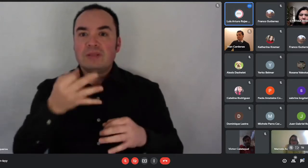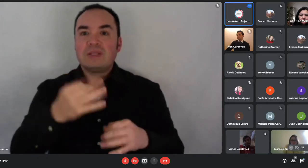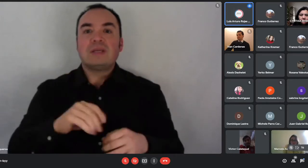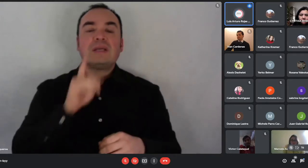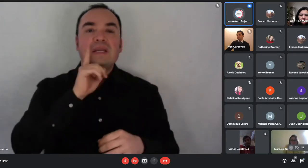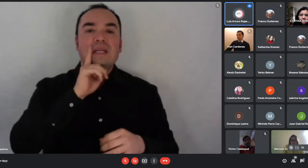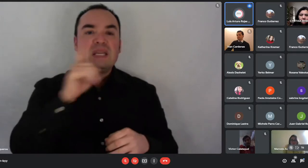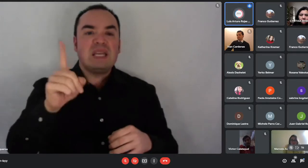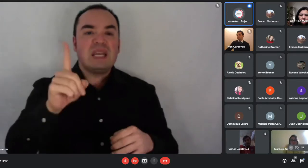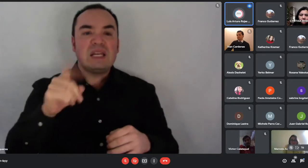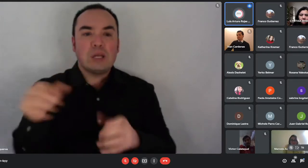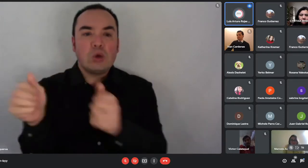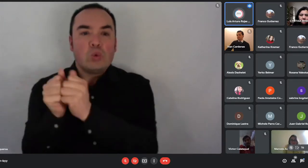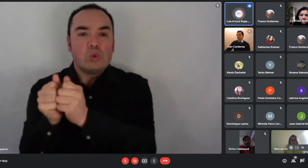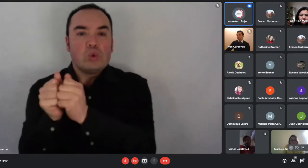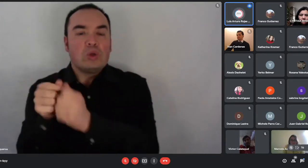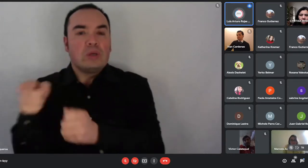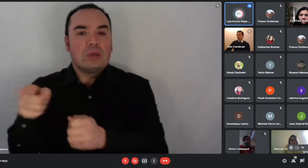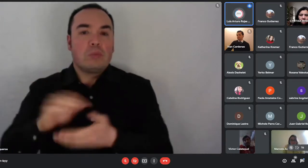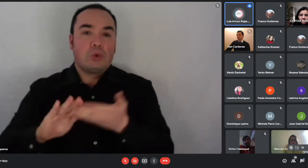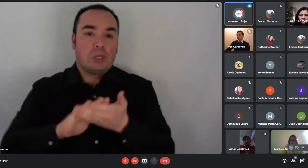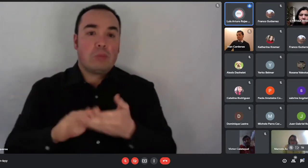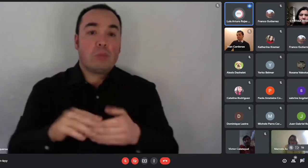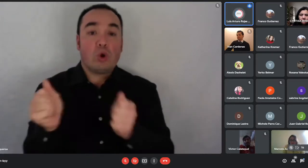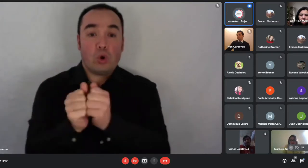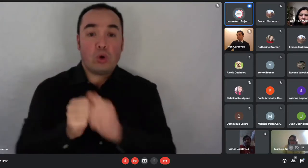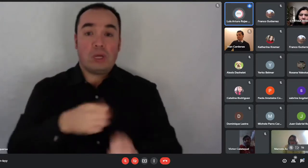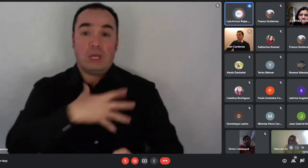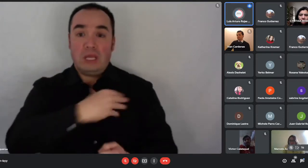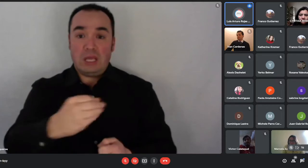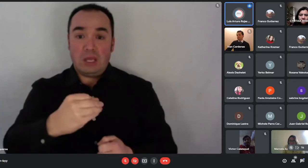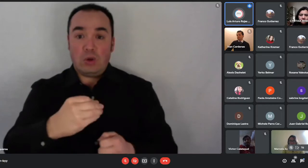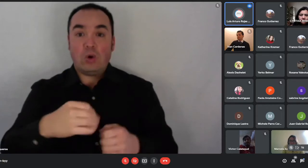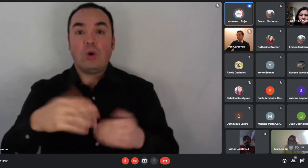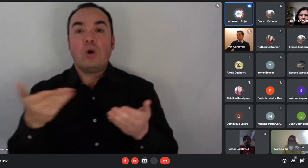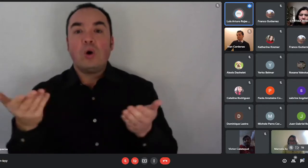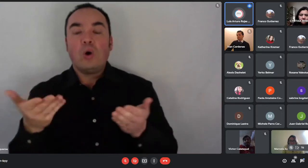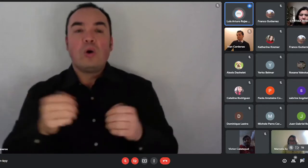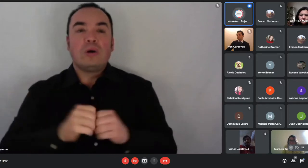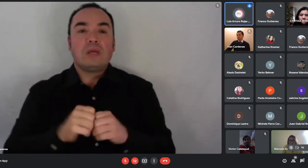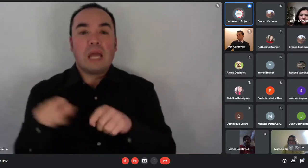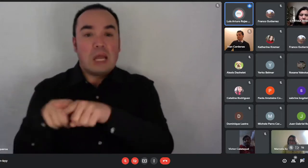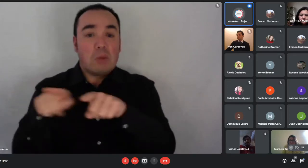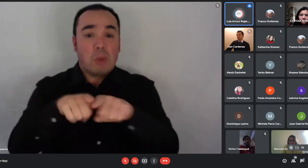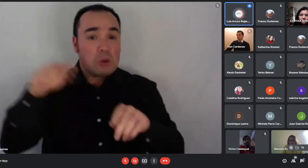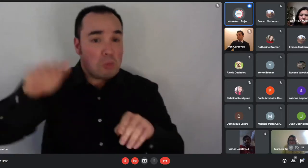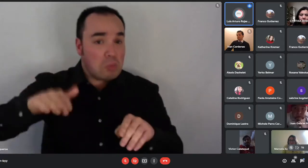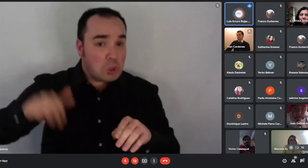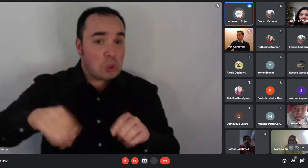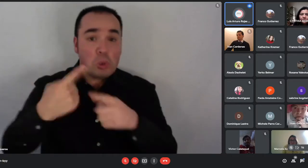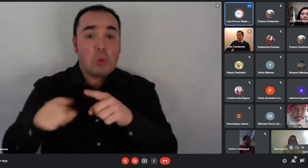hijos, con hermanos menores u otros familiares, los declara en ese documento. También deben presentar